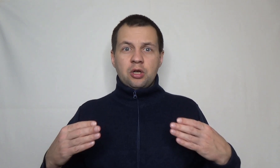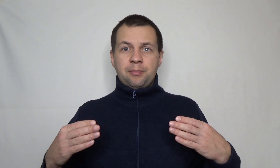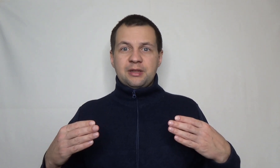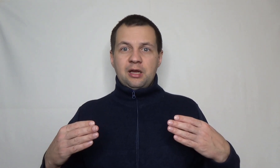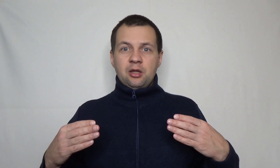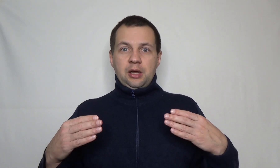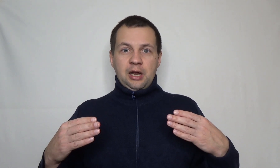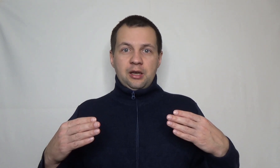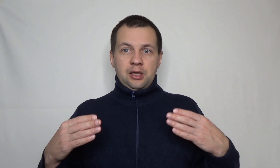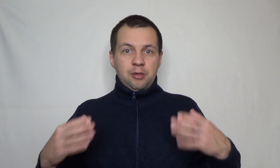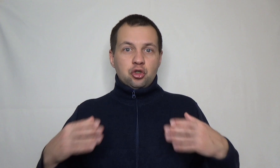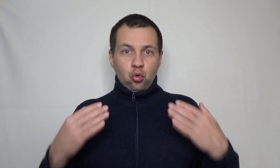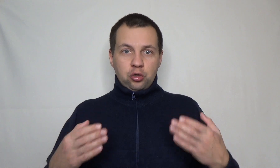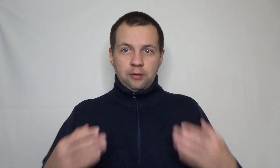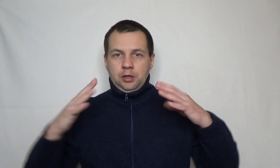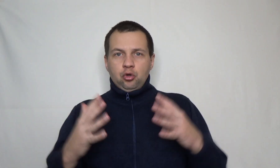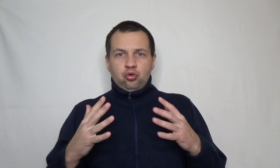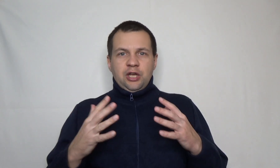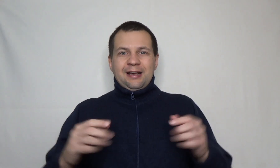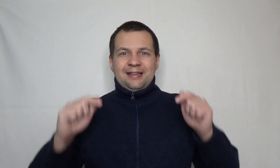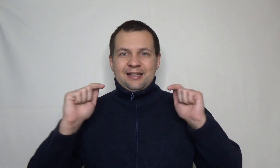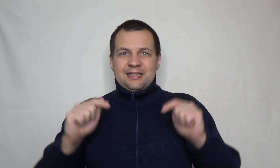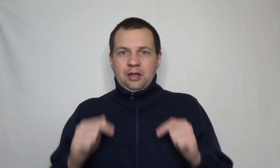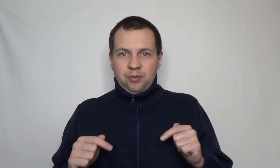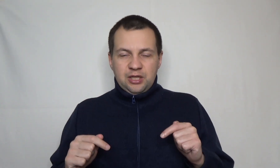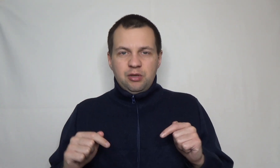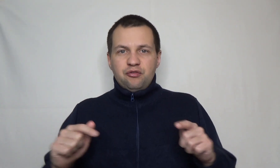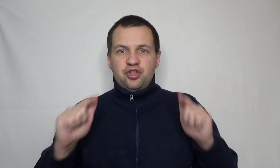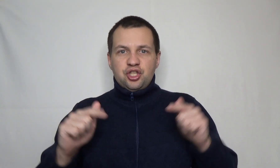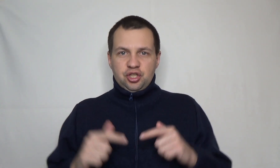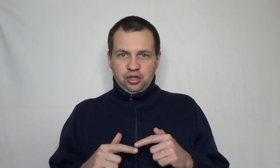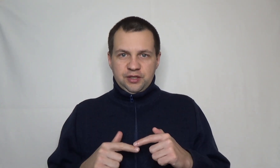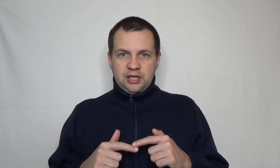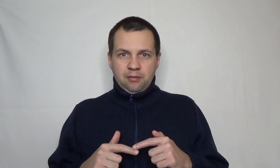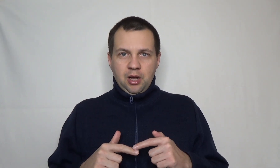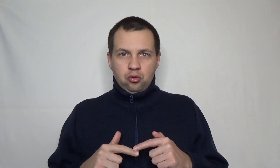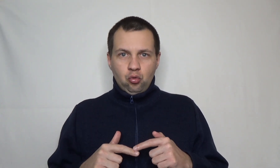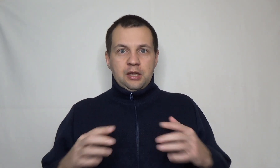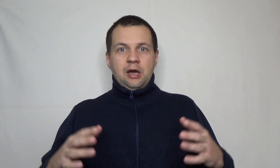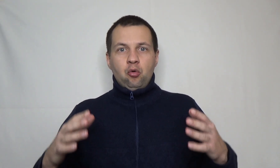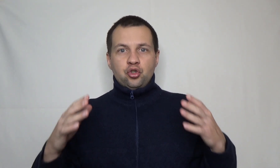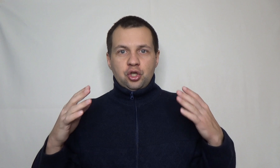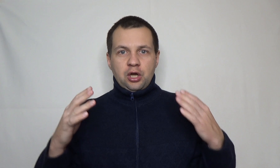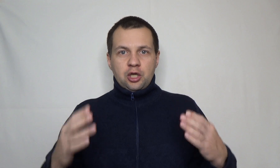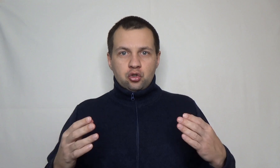капитал реально иметь круто. И вот, друзья, когда настала пандемия в 2020 году, я очень хорошо